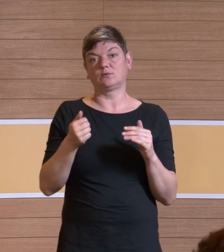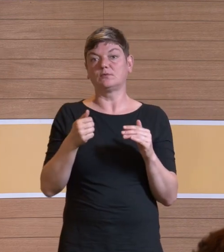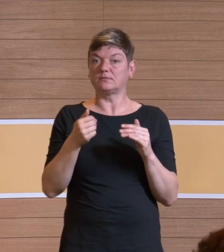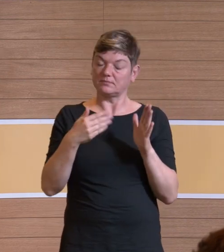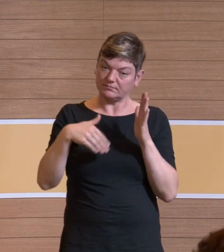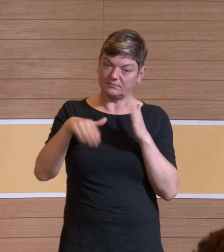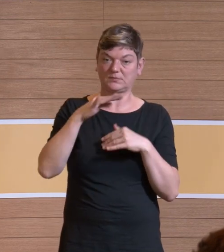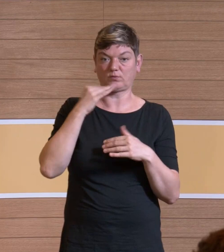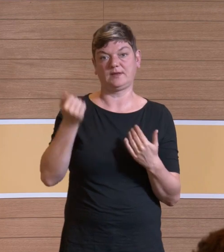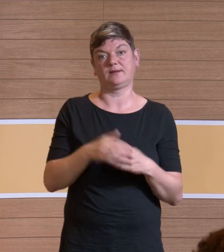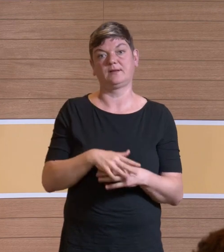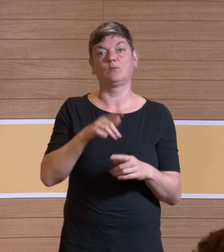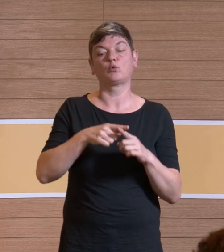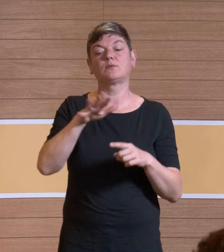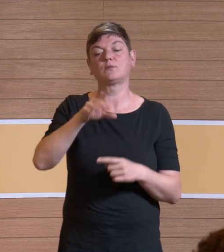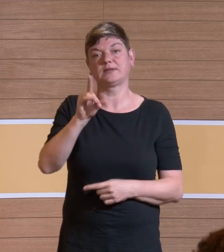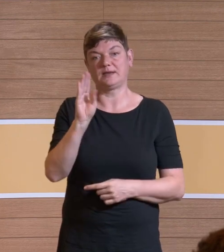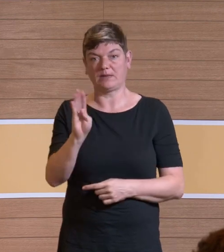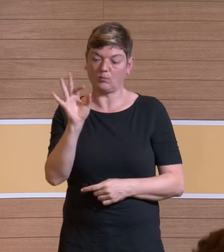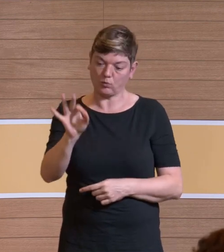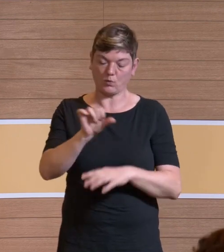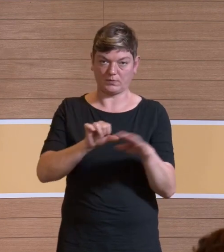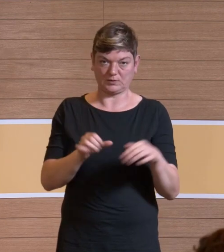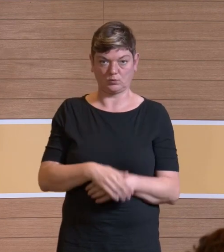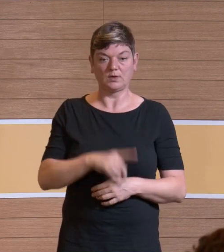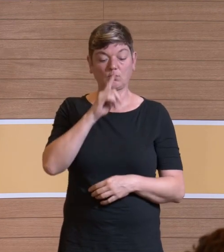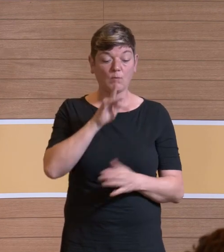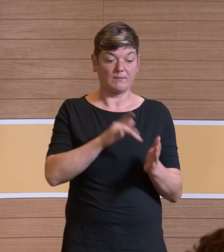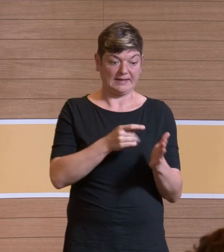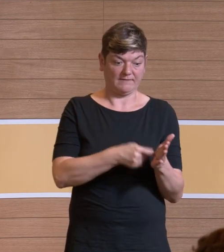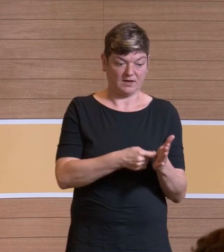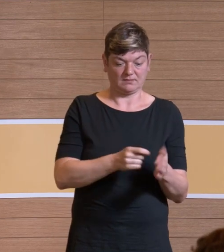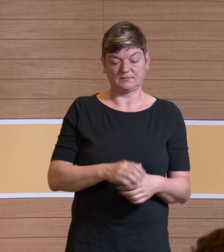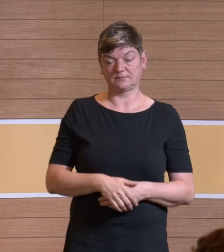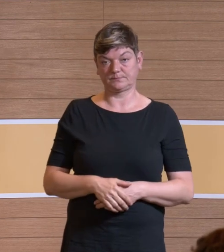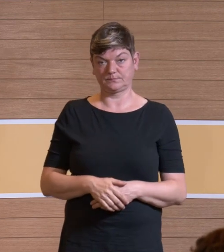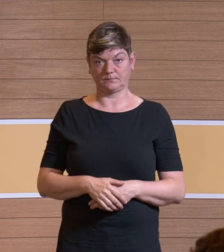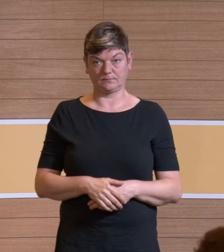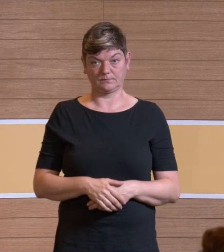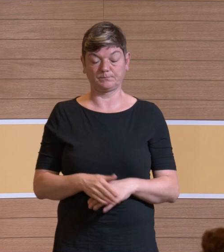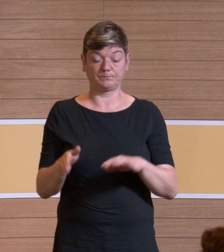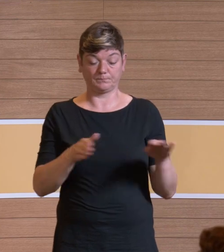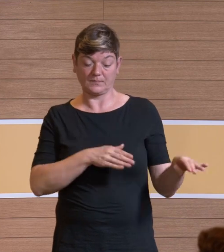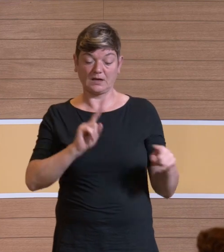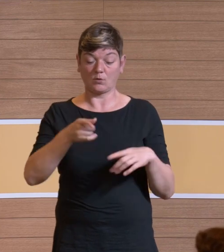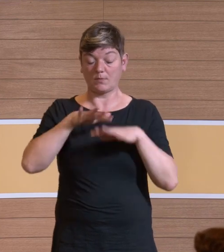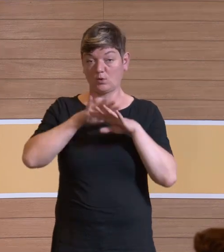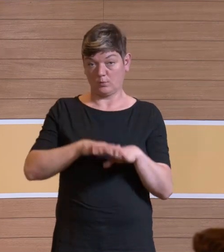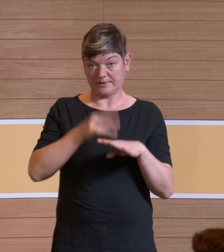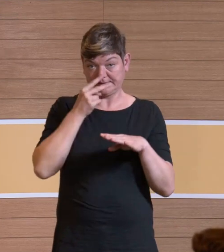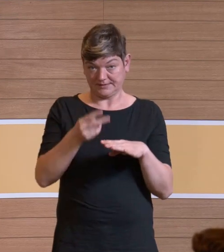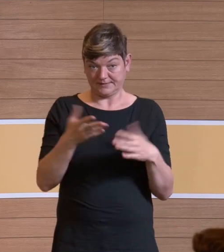Dezibel während des Eingriffs, ja, und das sind nur die Mittelwerte, also bei der Knieoperation war es deutlich höher. Sie sehen hier nochmal die Übersicht der